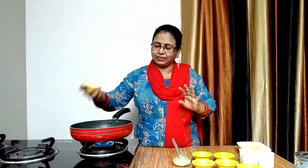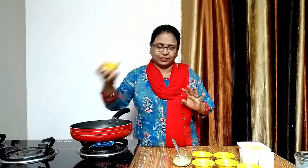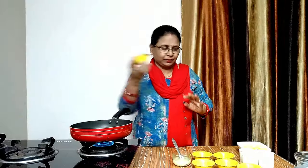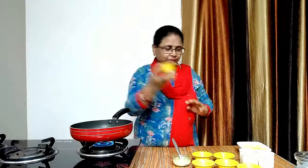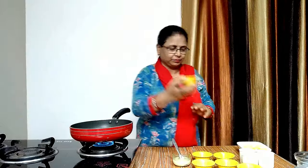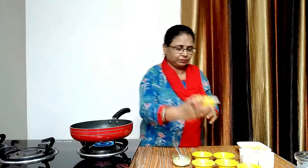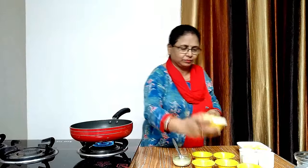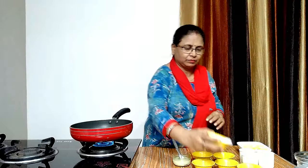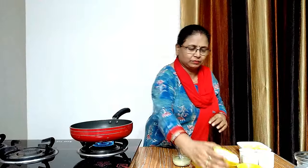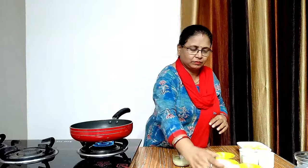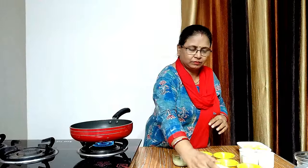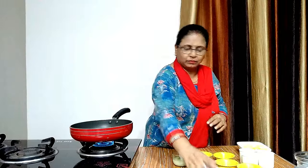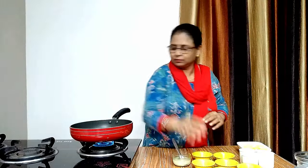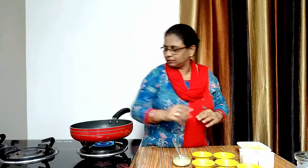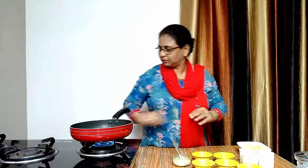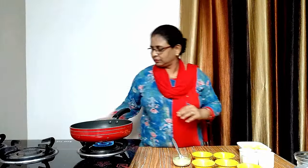और इसे अच्छे तरे से भूल लेंगे